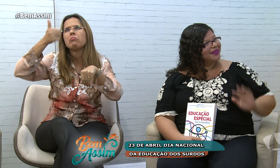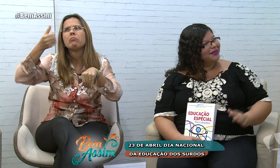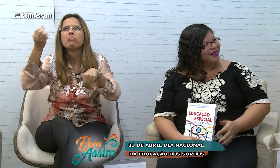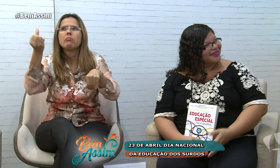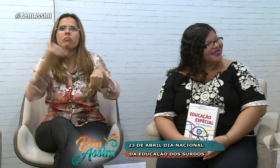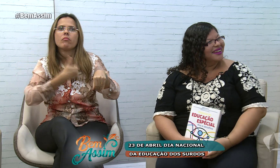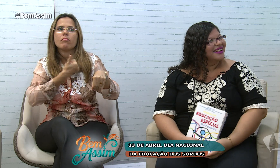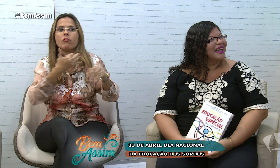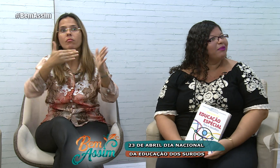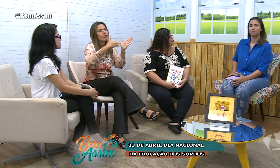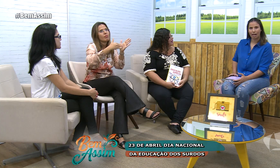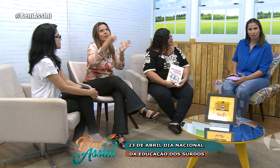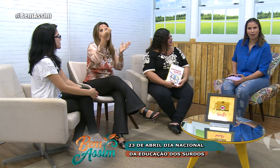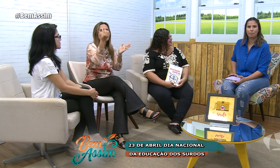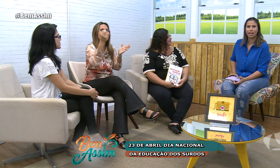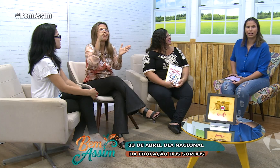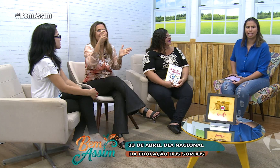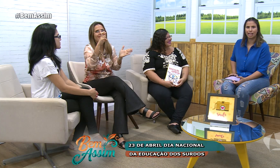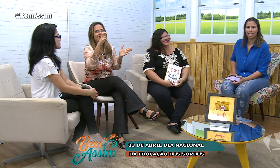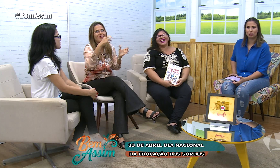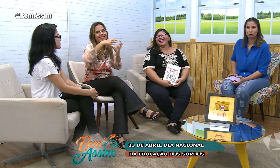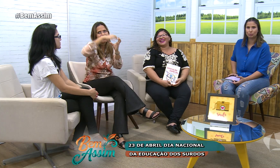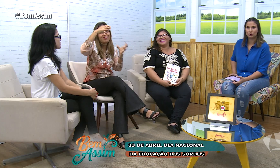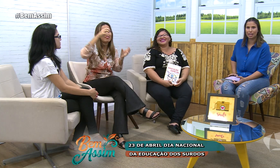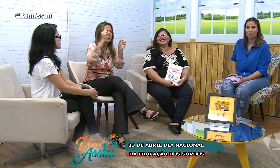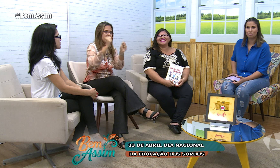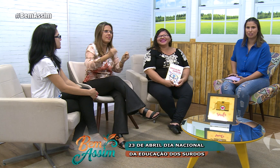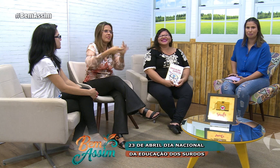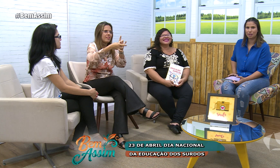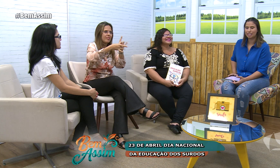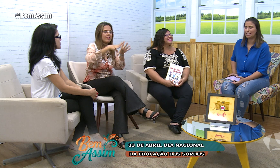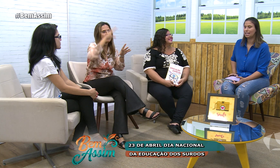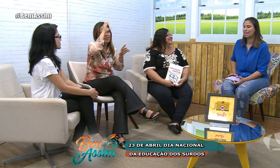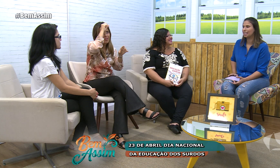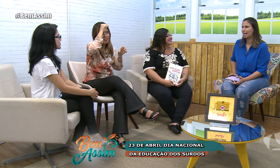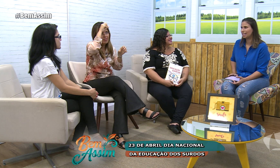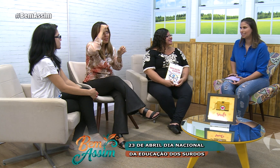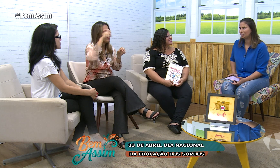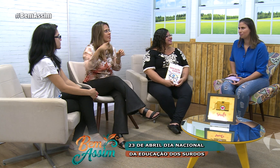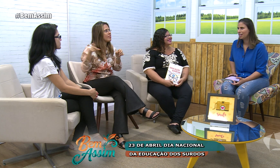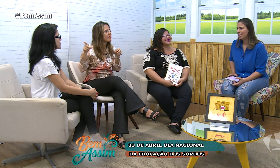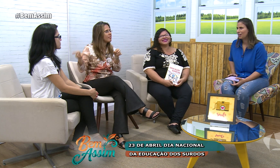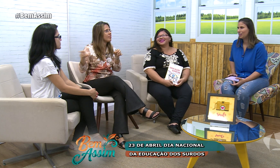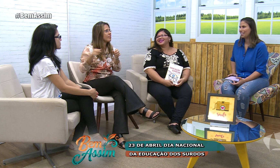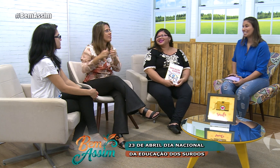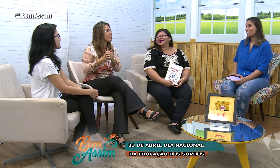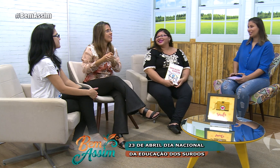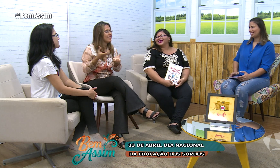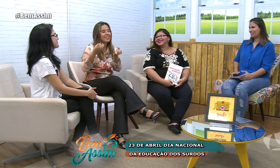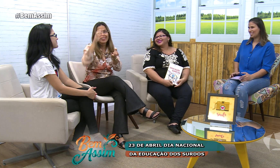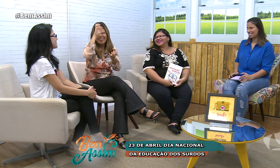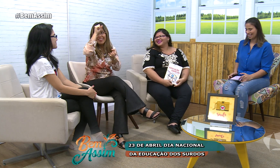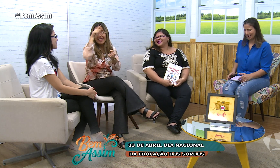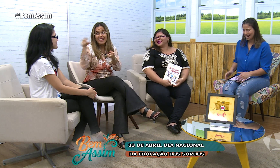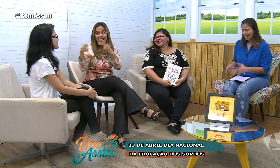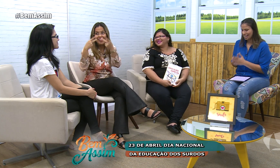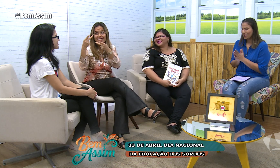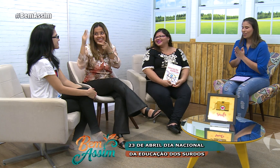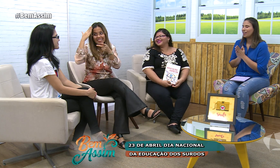anos. Então dá aprender. aprender, né? Todo mundo aí pode aprender. E Renata, agora eu queria saber de você, qual que é o